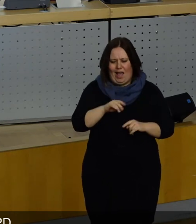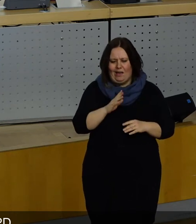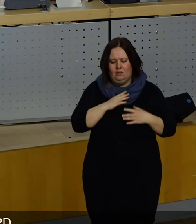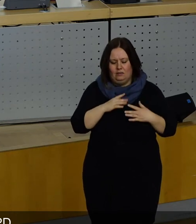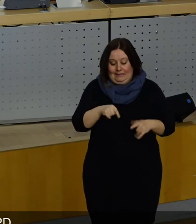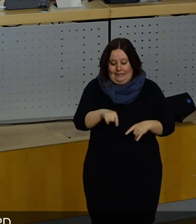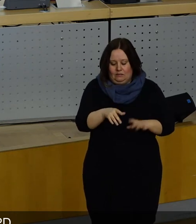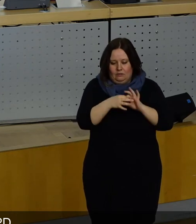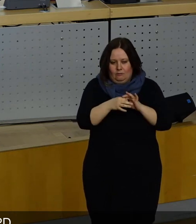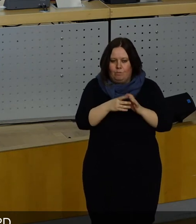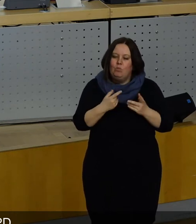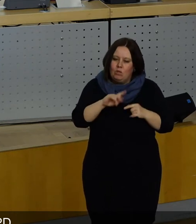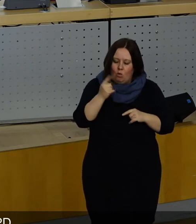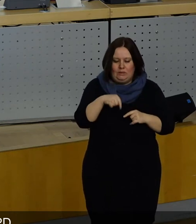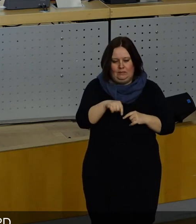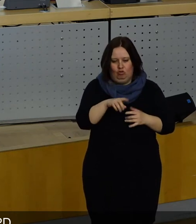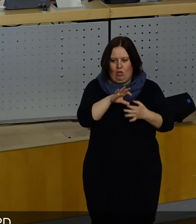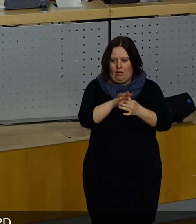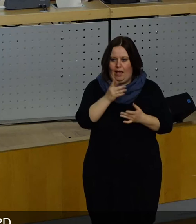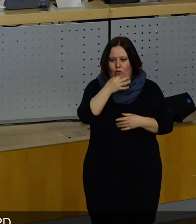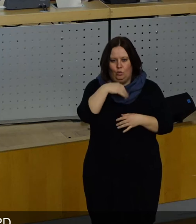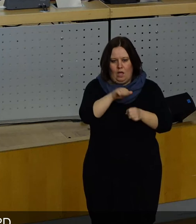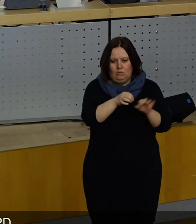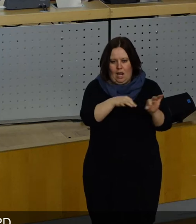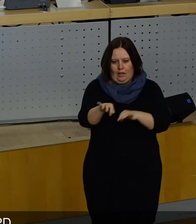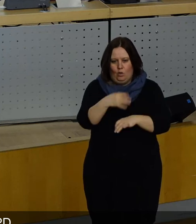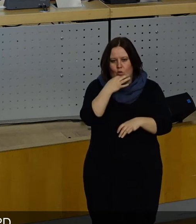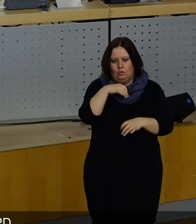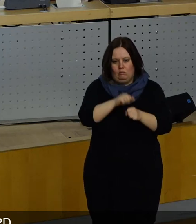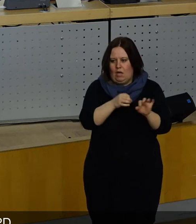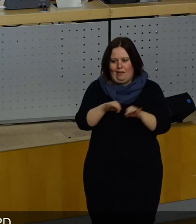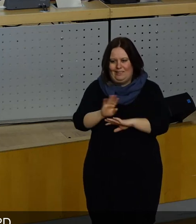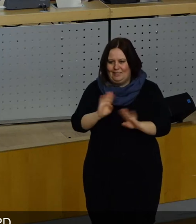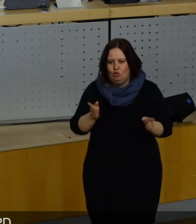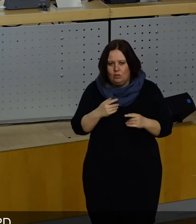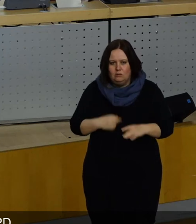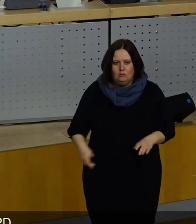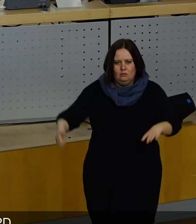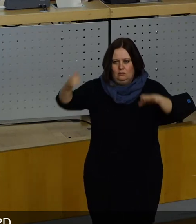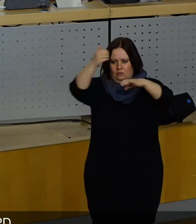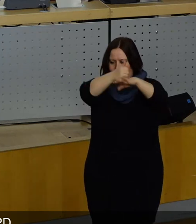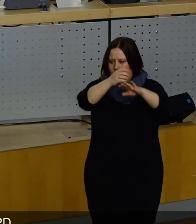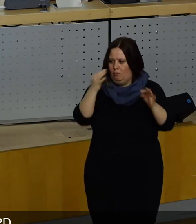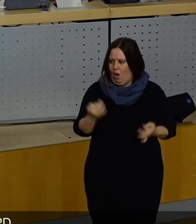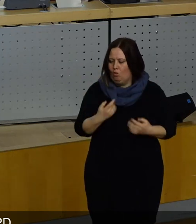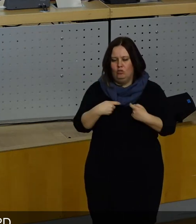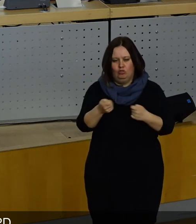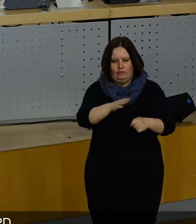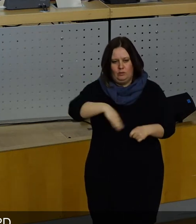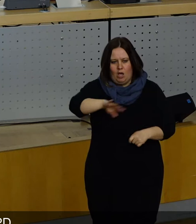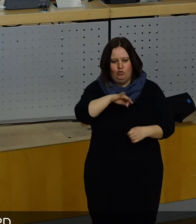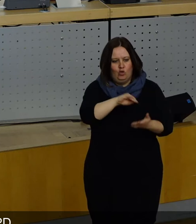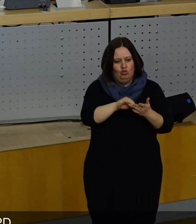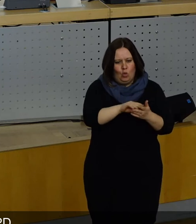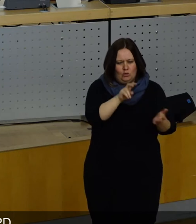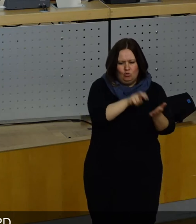also jedenfalls an der Stelle, wir suchen schon, aber nicht an der Stelle, einen Jugendamtsleiter oder eine Jugendamtsleiterin. Sie haben komplett übersehen, dass dieser Geschäftsbereich für die